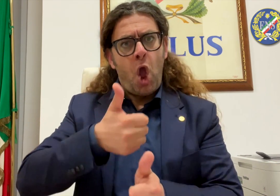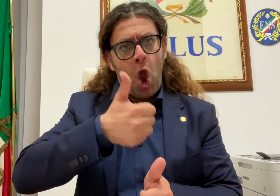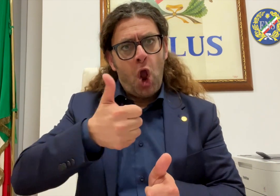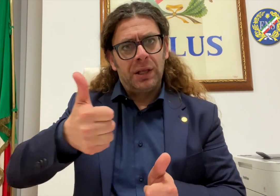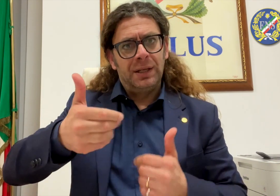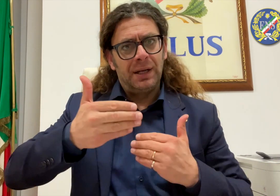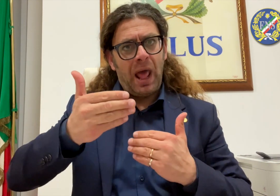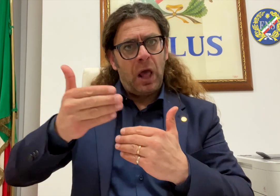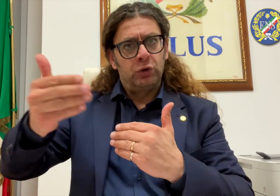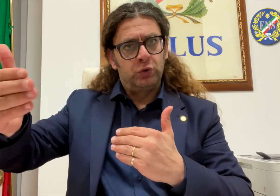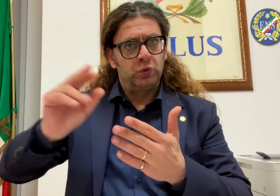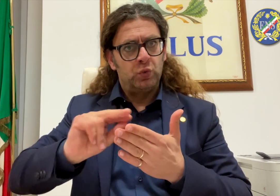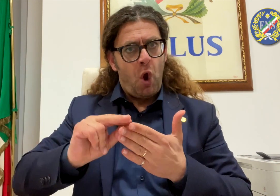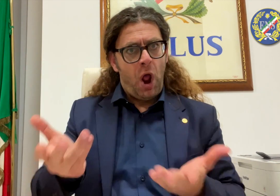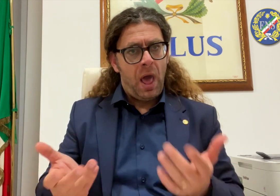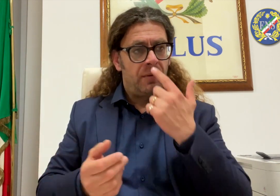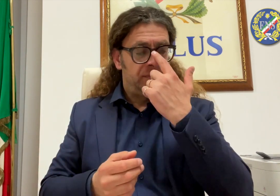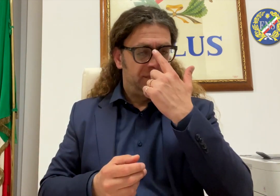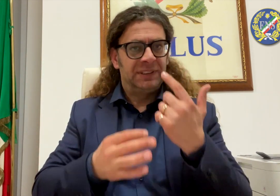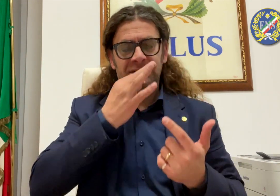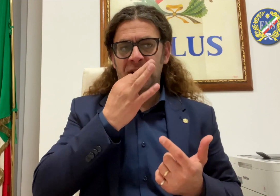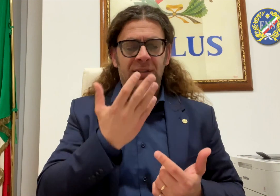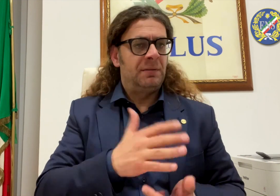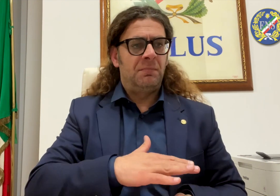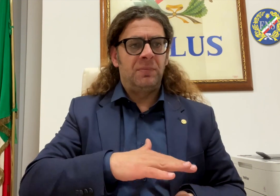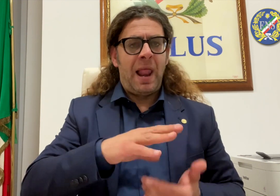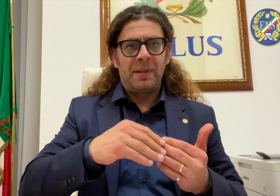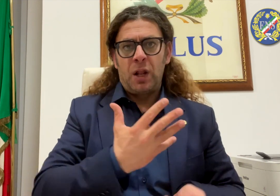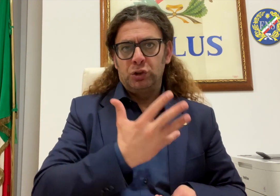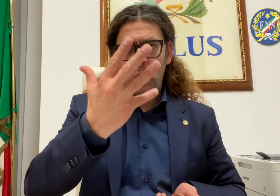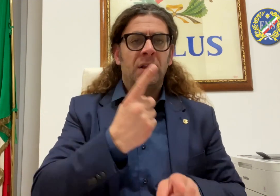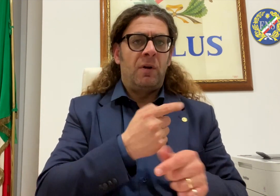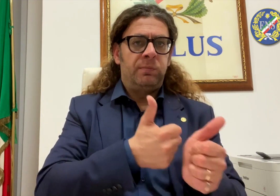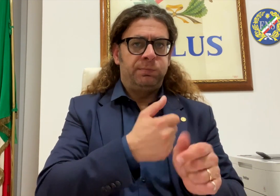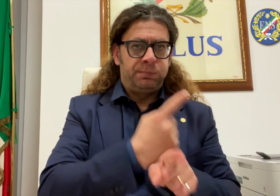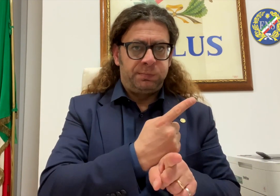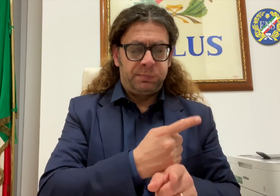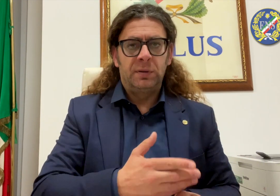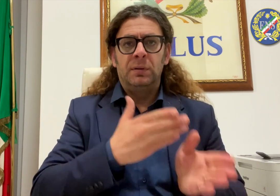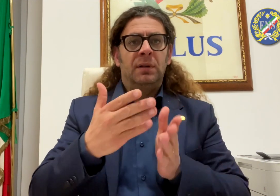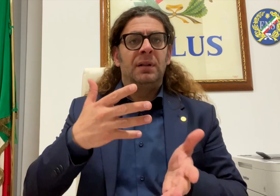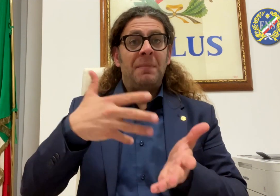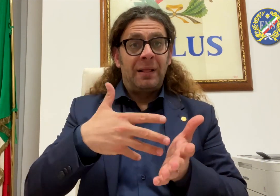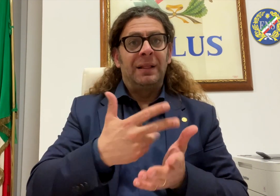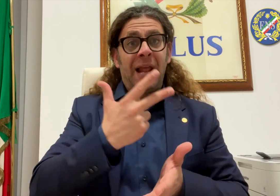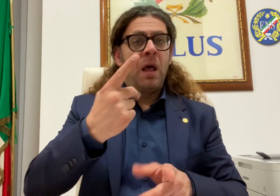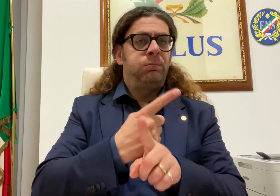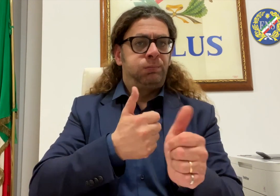Ministero dell'Istruzione e del Merito, quello che una volta era il MIUR. Adesso non è più accorpato al Ministero dell'Università e della